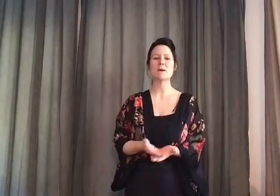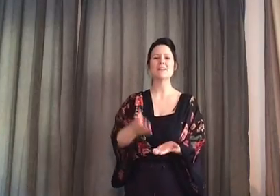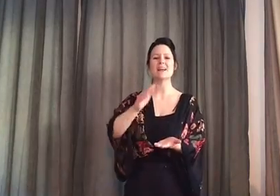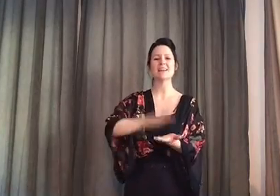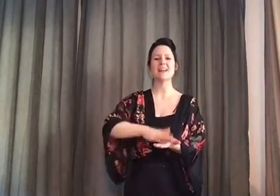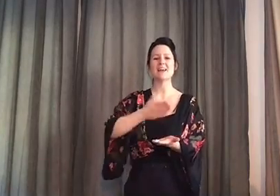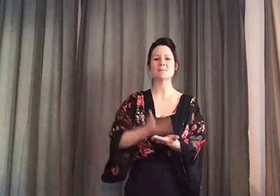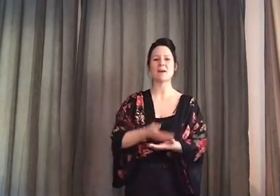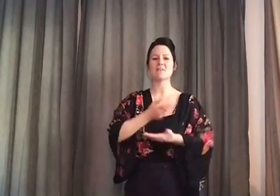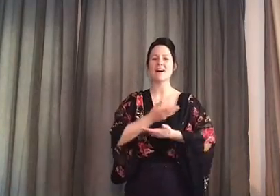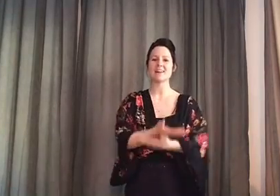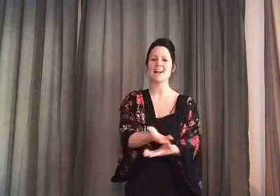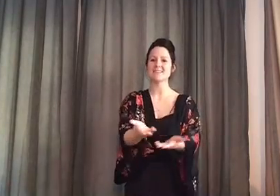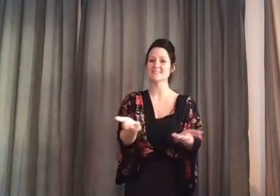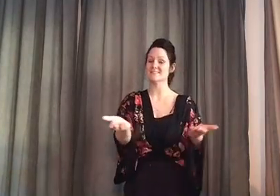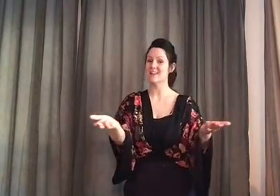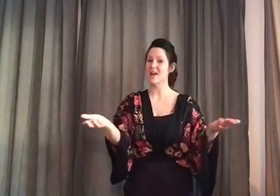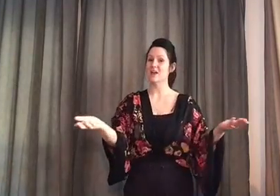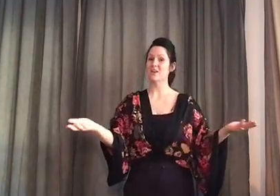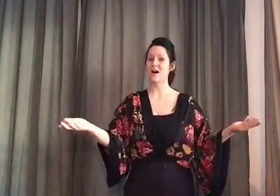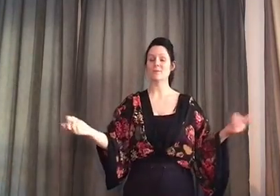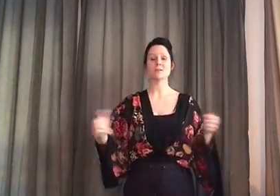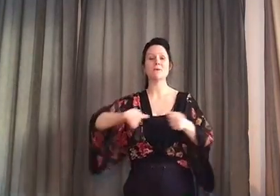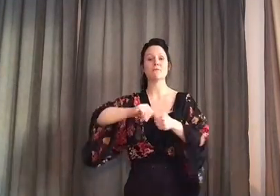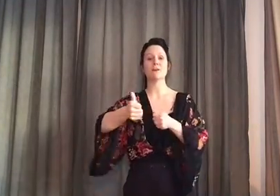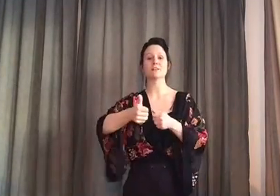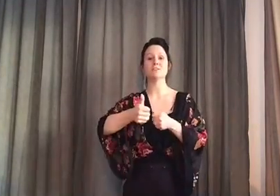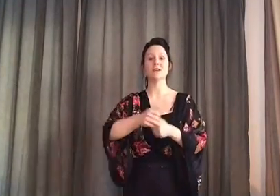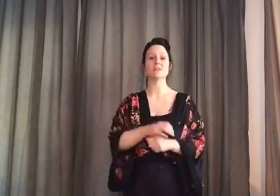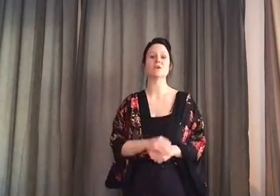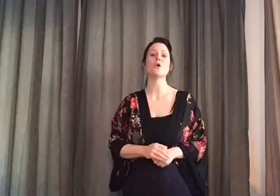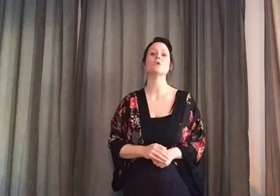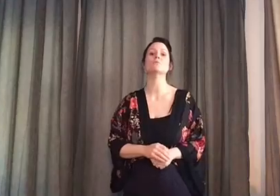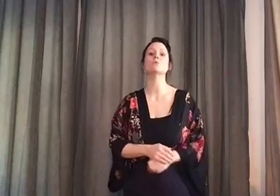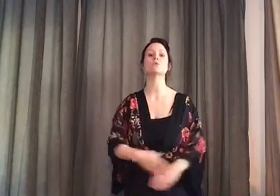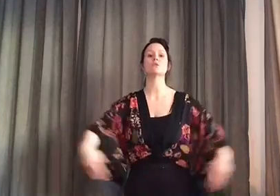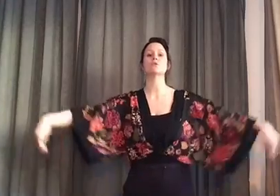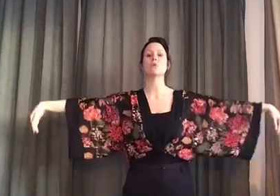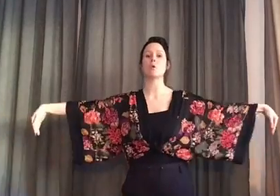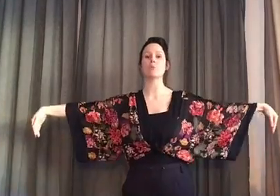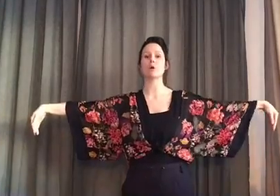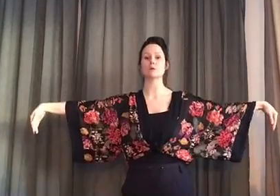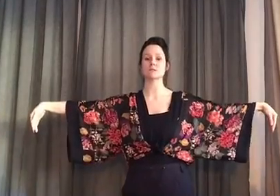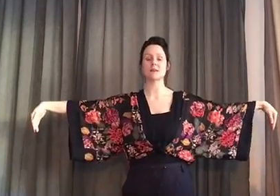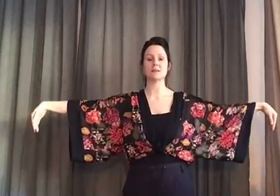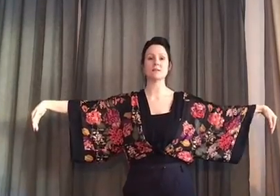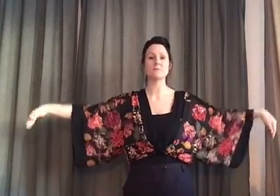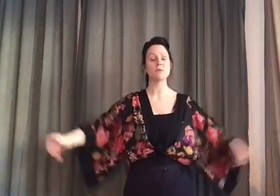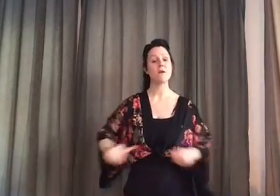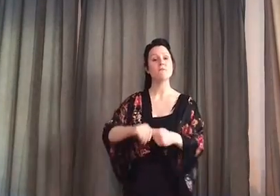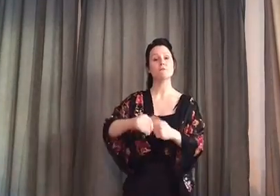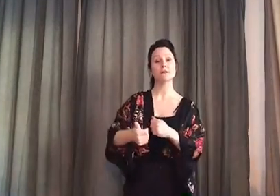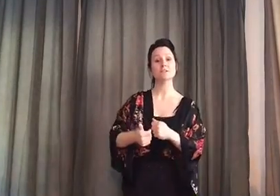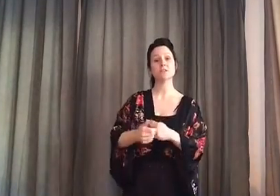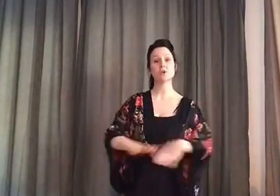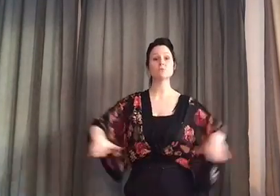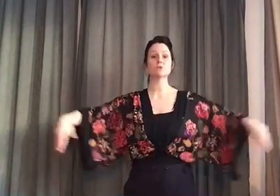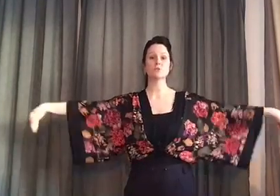byta grejer med varann? Jag byter min fidget toy mot en roblox skin. Fidget toy mot en